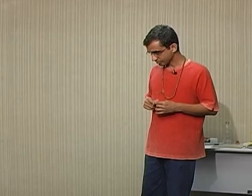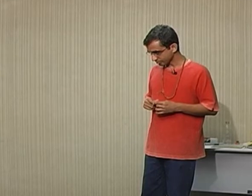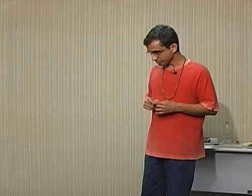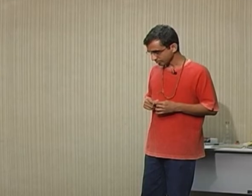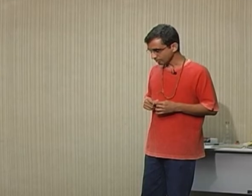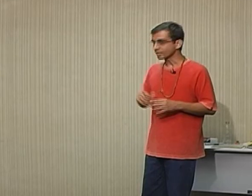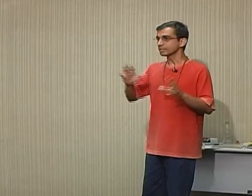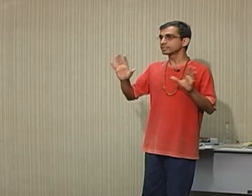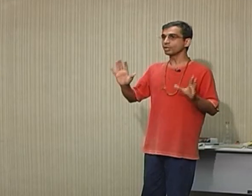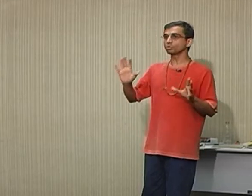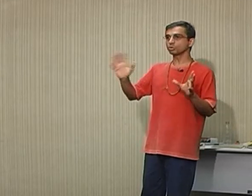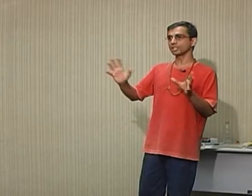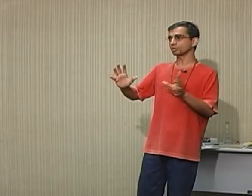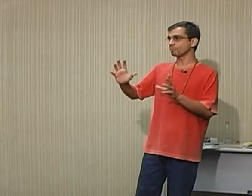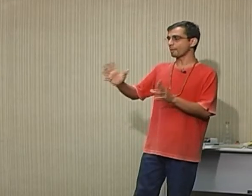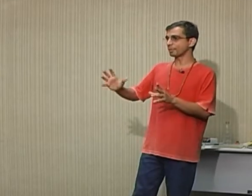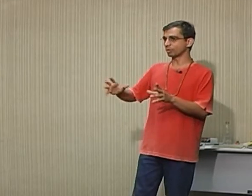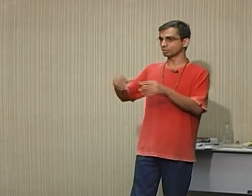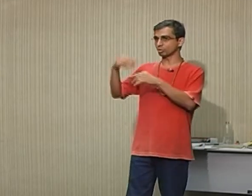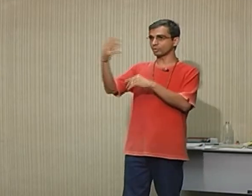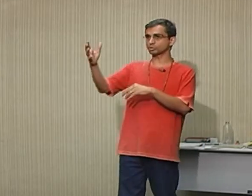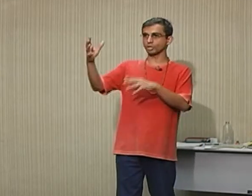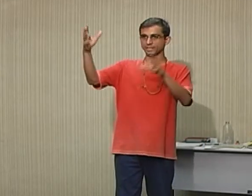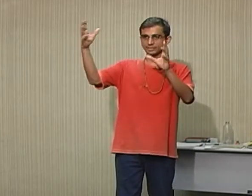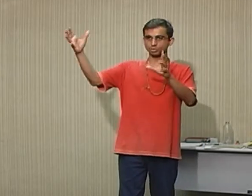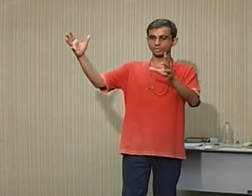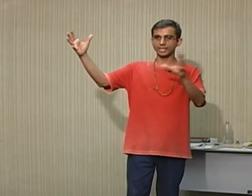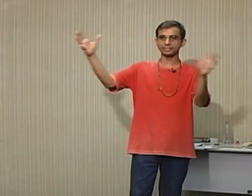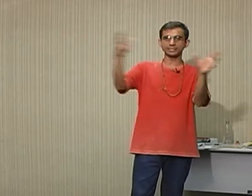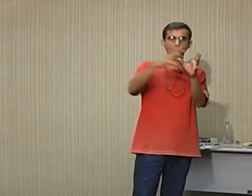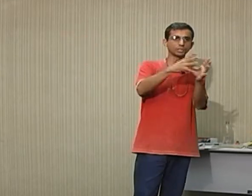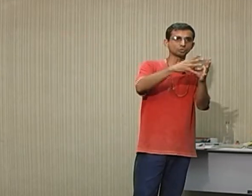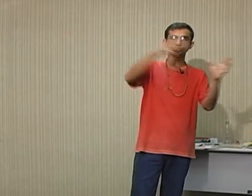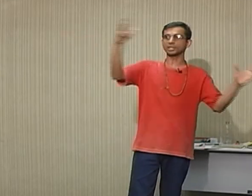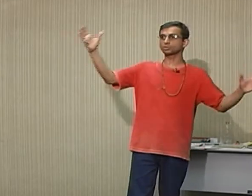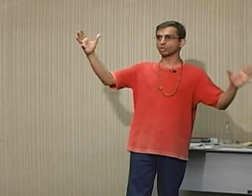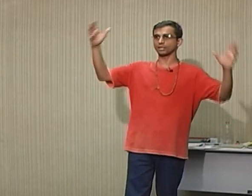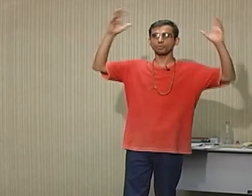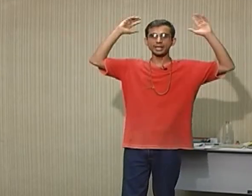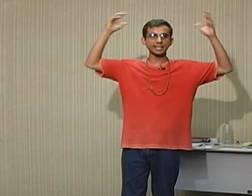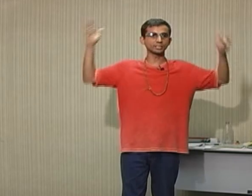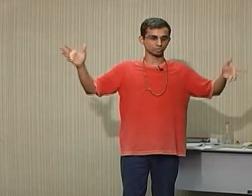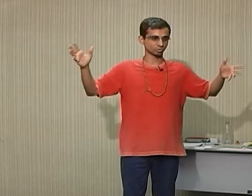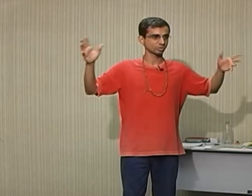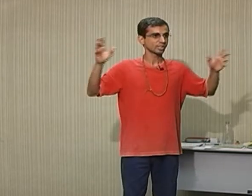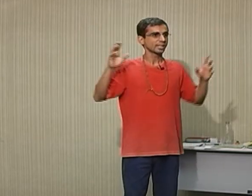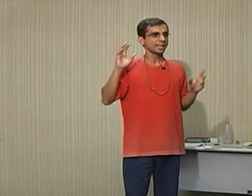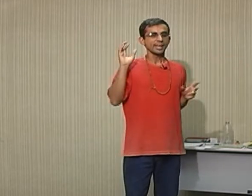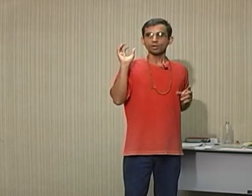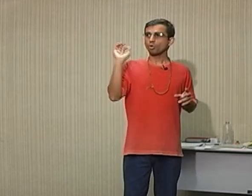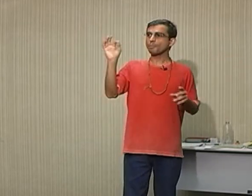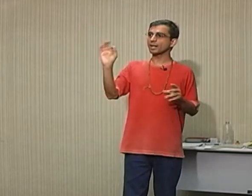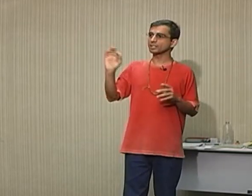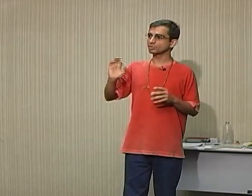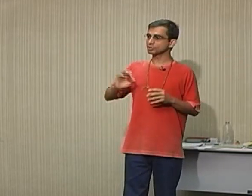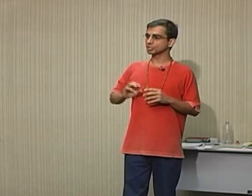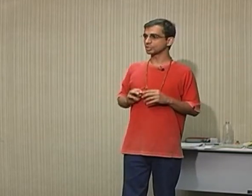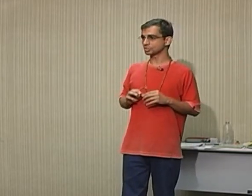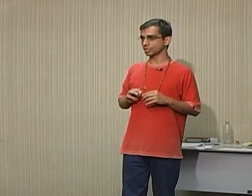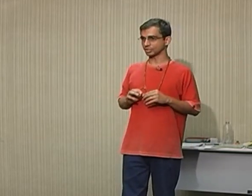Então, se eu estou ali com o papel e estou com a história sendo contada e tenho o resumo e a história, como é que é isso? Comparando é o seguinte, gente.